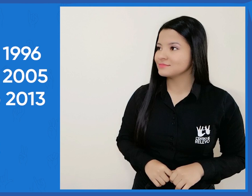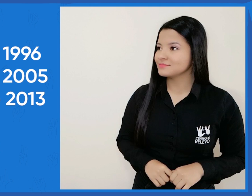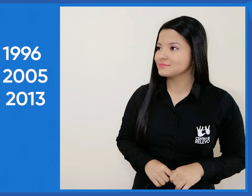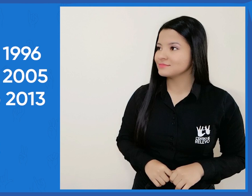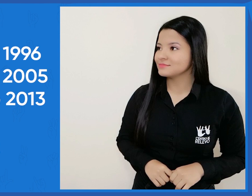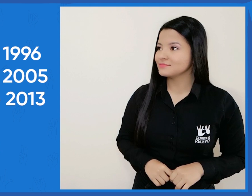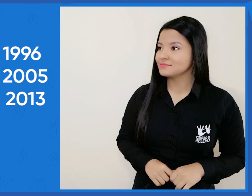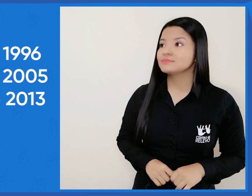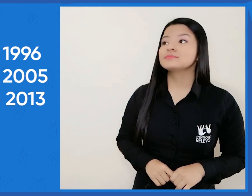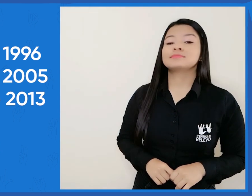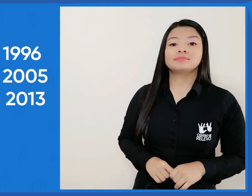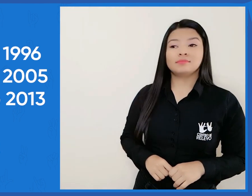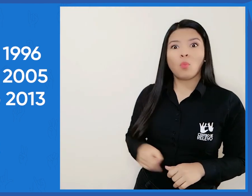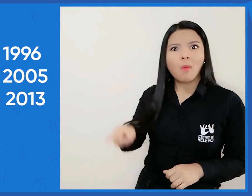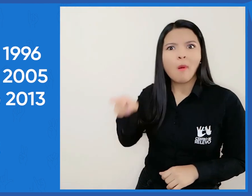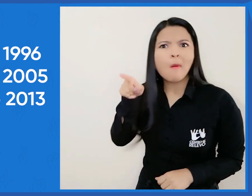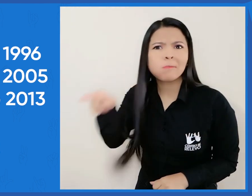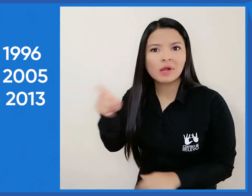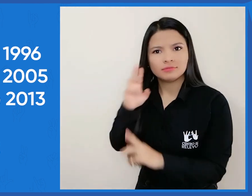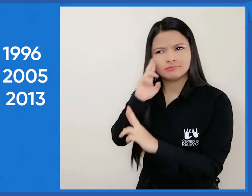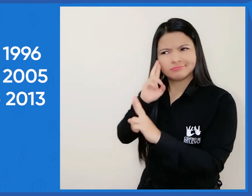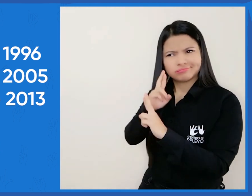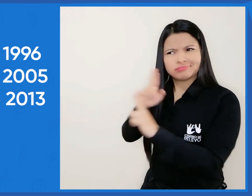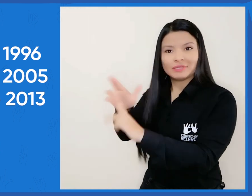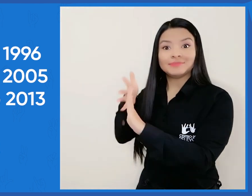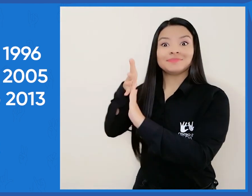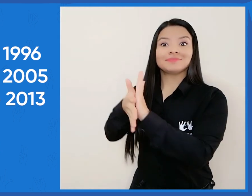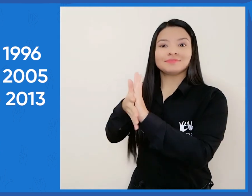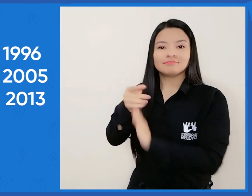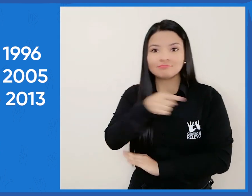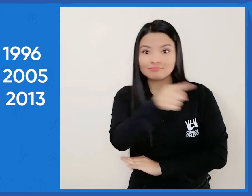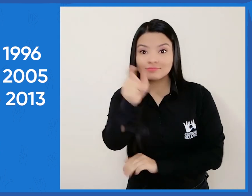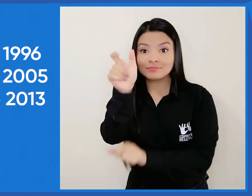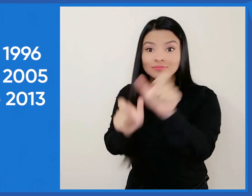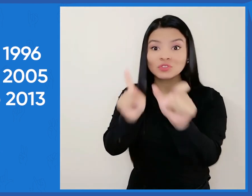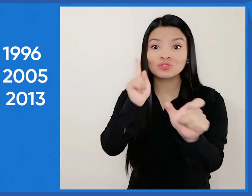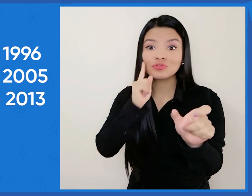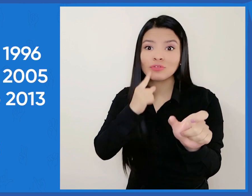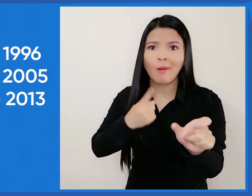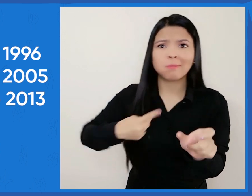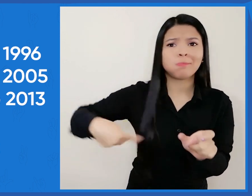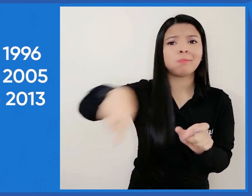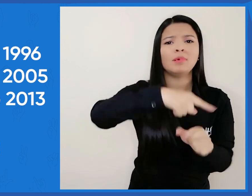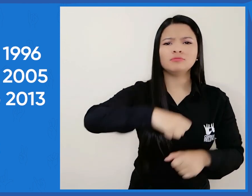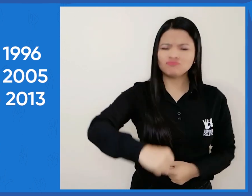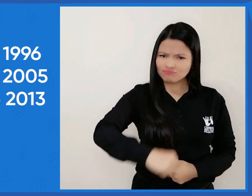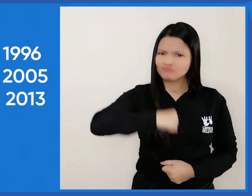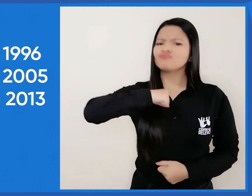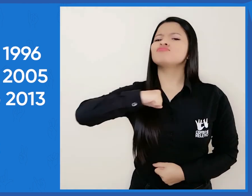dan reconocimiento a la lengua de señas las personas sordas adquieren el derecho de hablar libremente